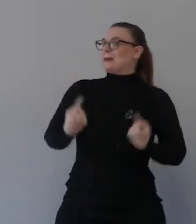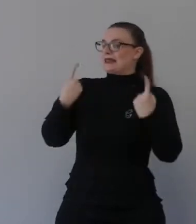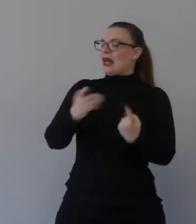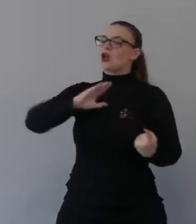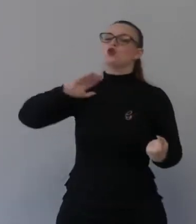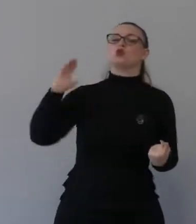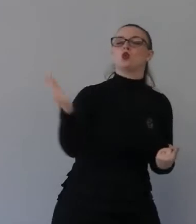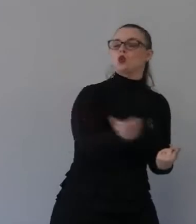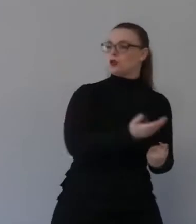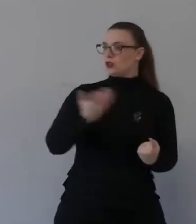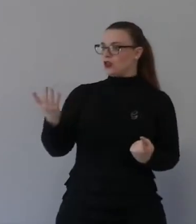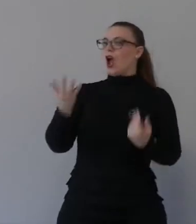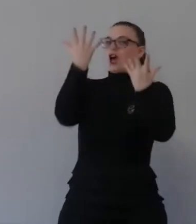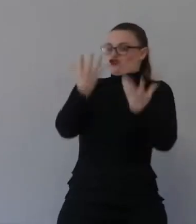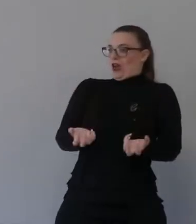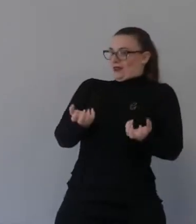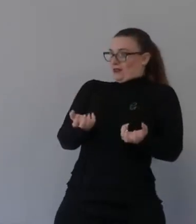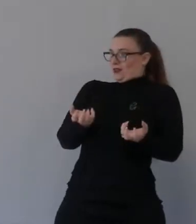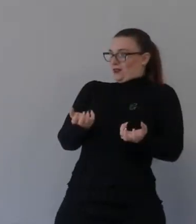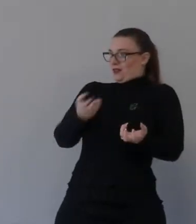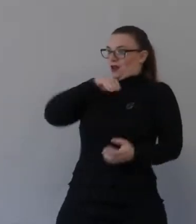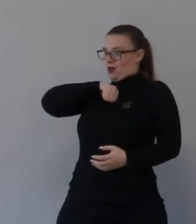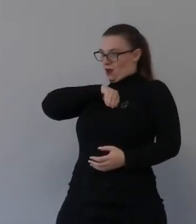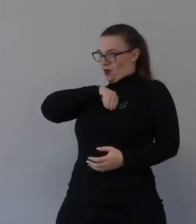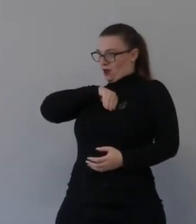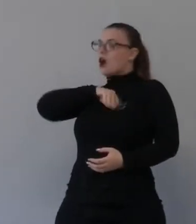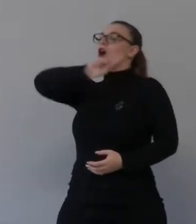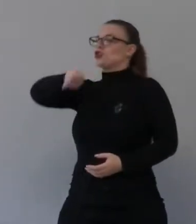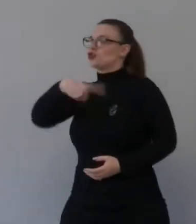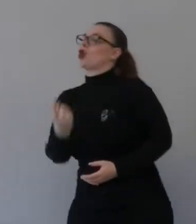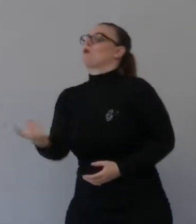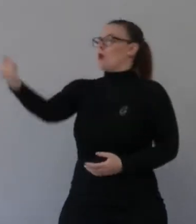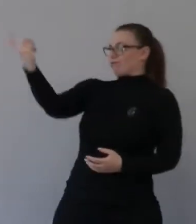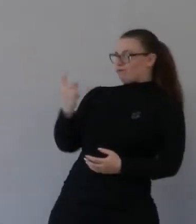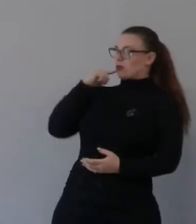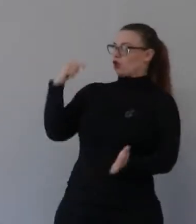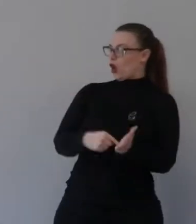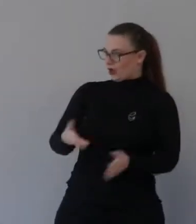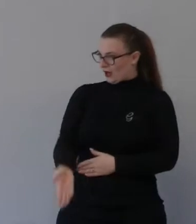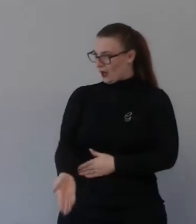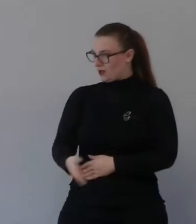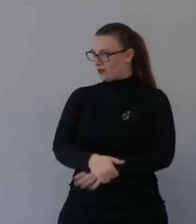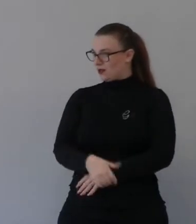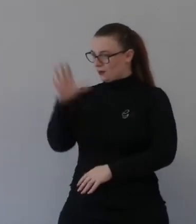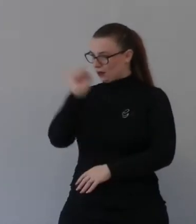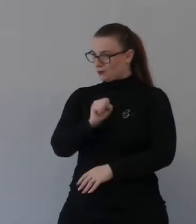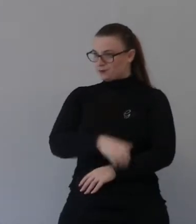perché tu lo possi accettare. Affinché il numero maggior di uomini e donne credano che siano salvatiti.